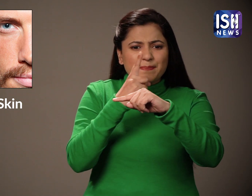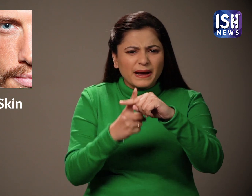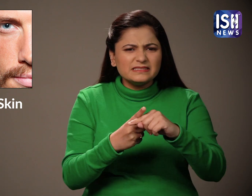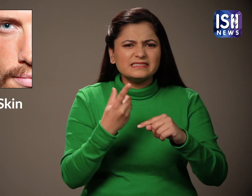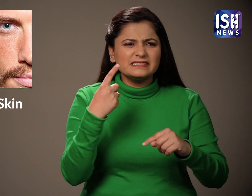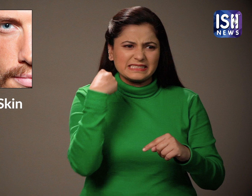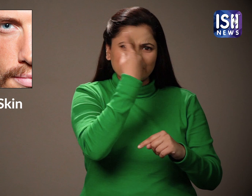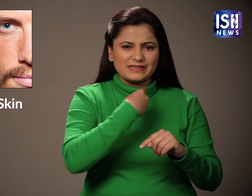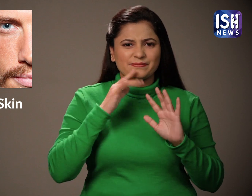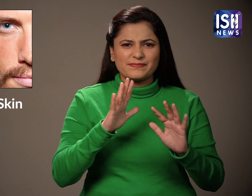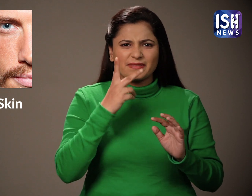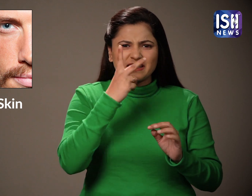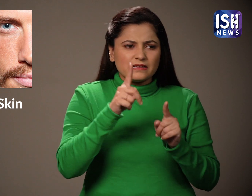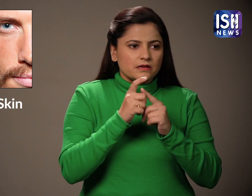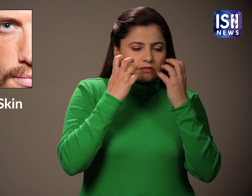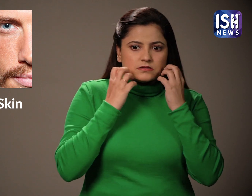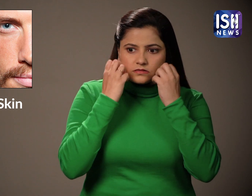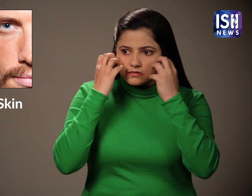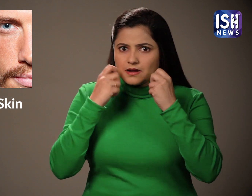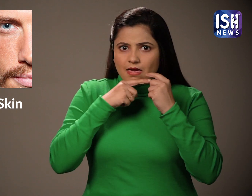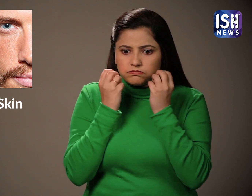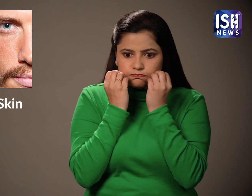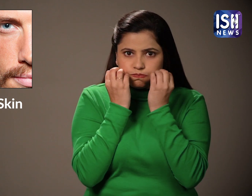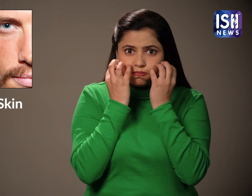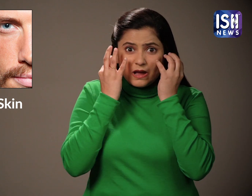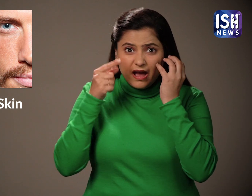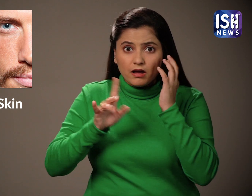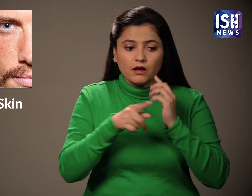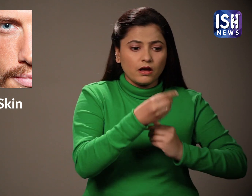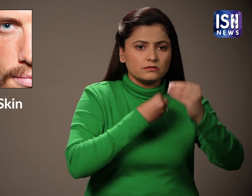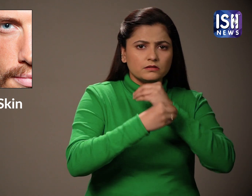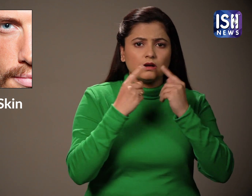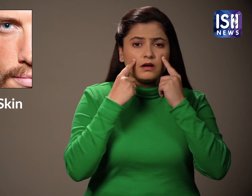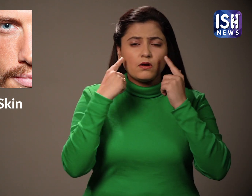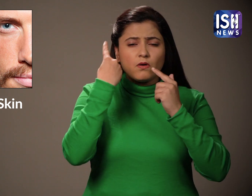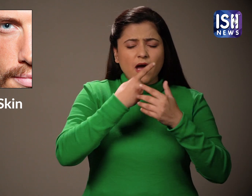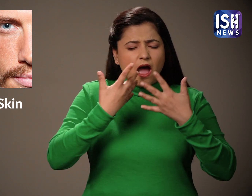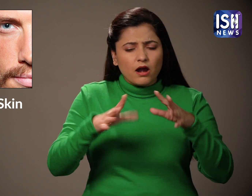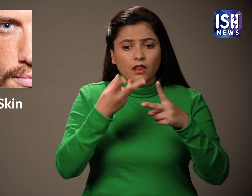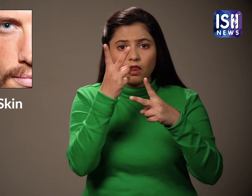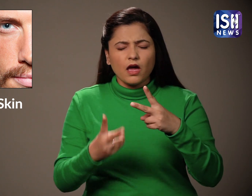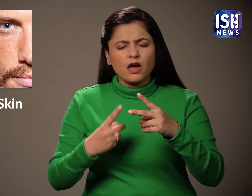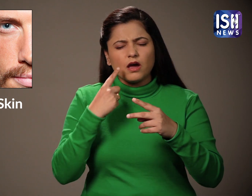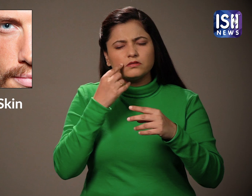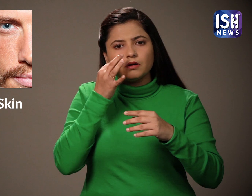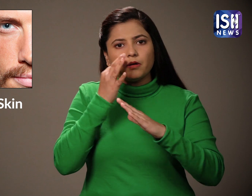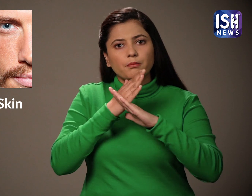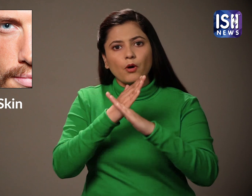और खुजली वाली तवचा की चटकों से भी राहत मिलती है यह तवचा के लिए बहुत फाइदेमंद होता है